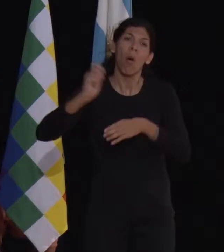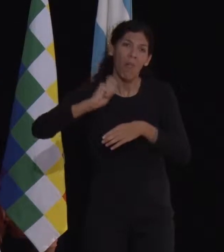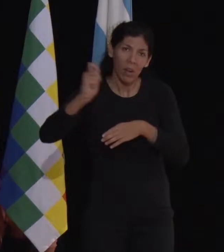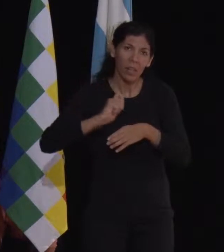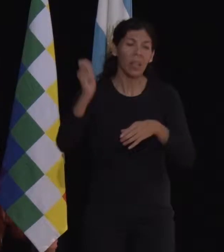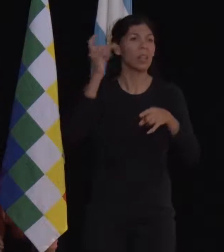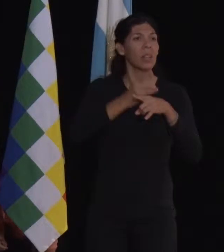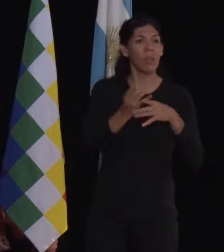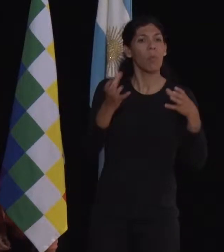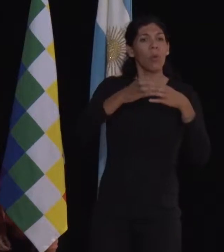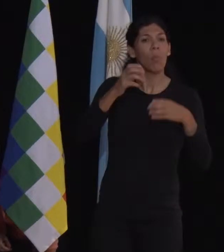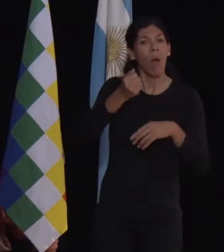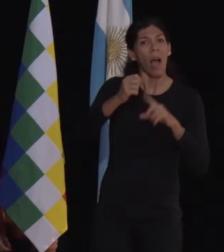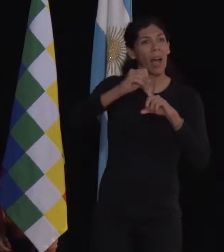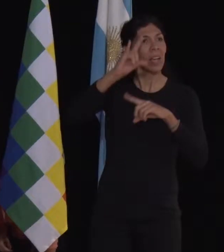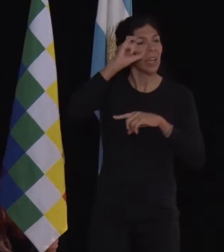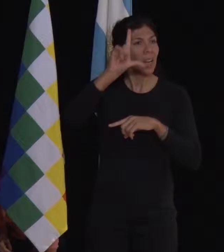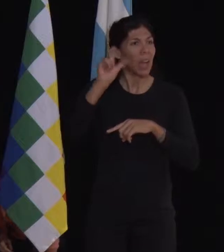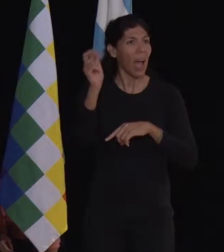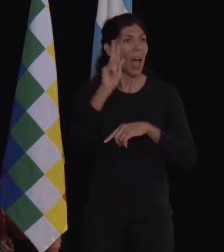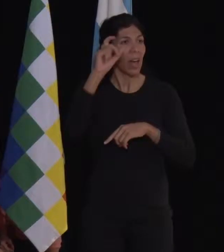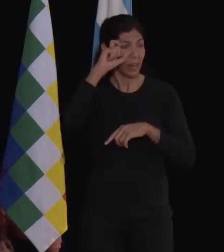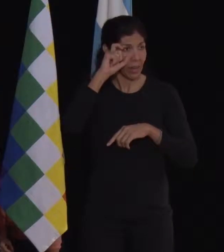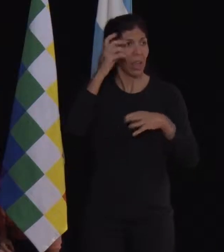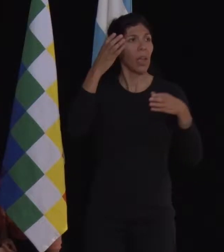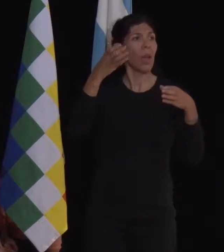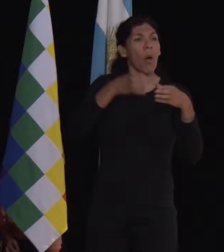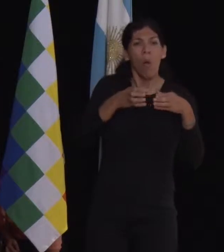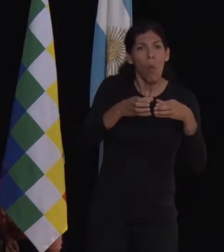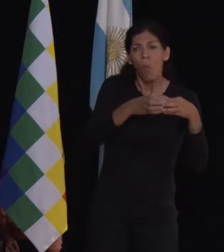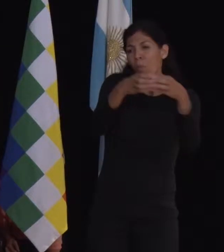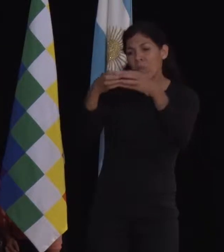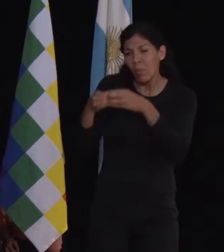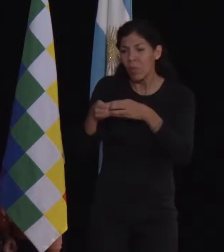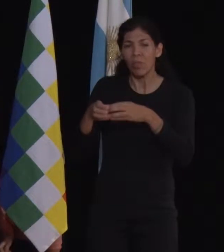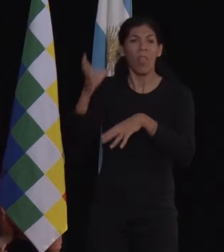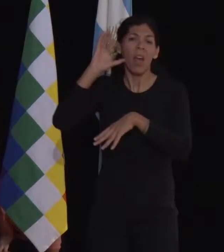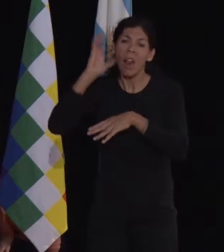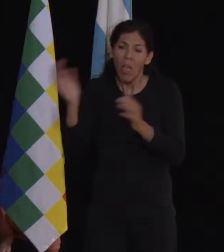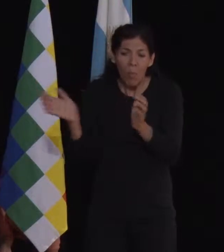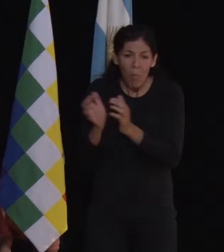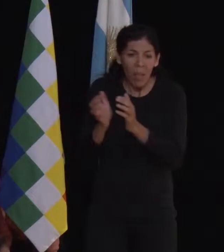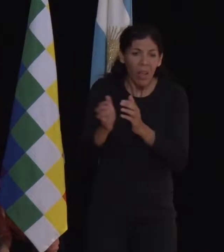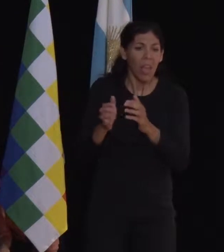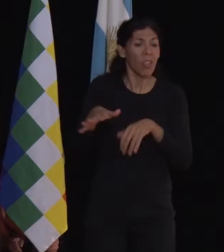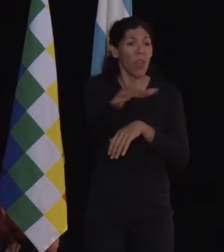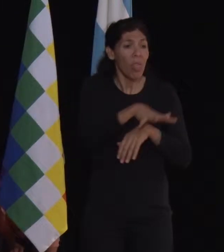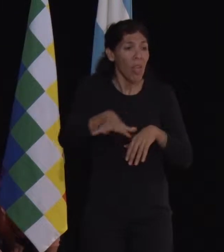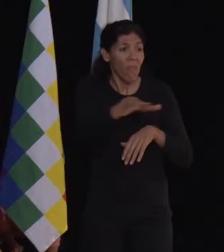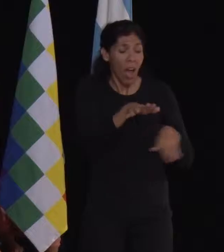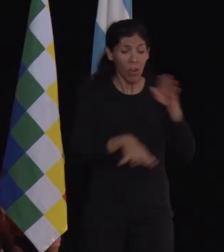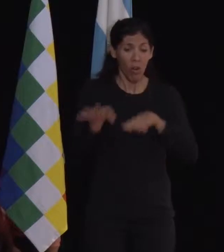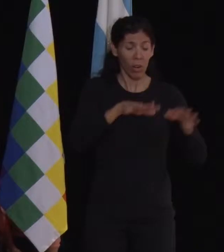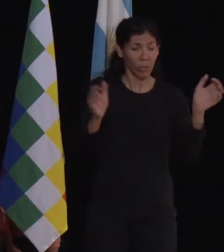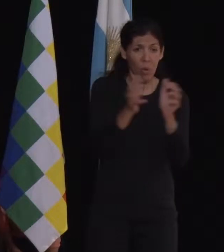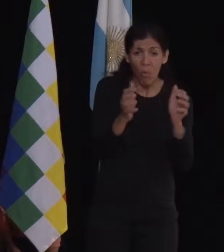la gente de Aquelarre, la gente de Telaraña, la gente de los medios más pequeños, las organizaciones barriales. Y aquellas